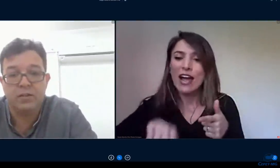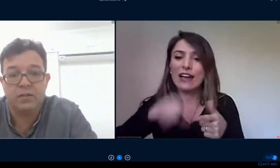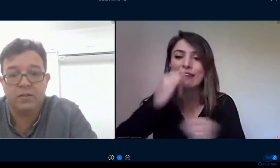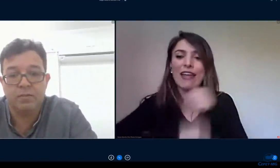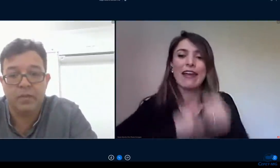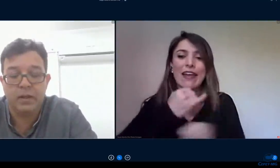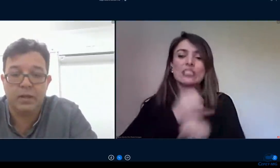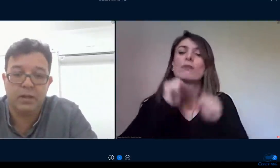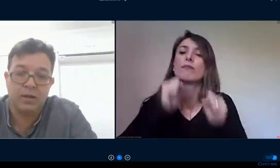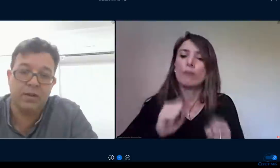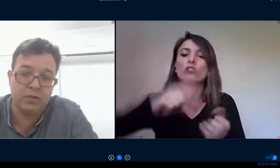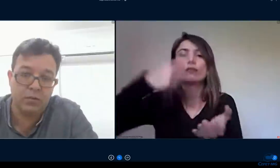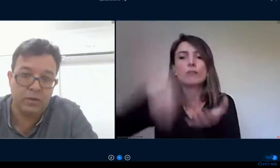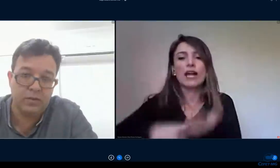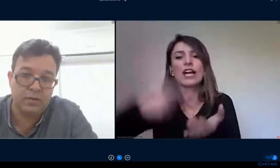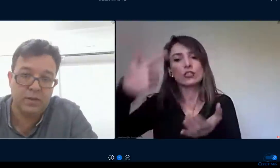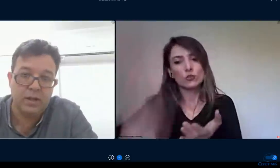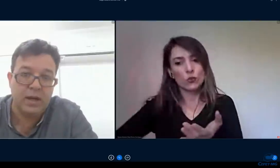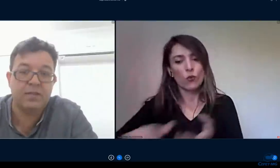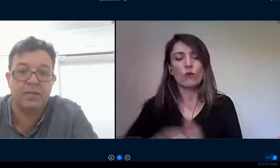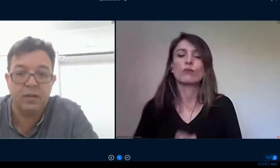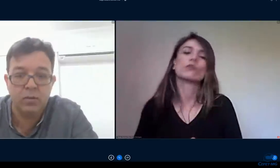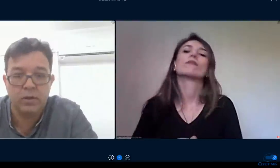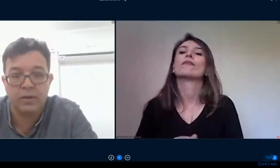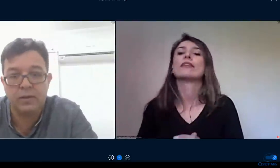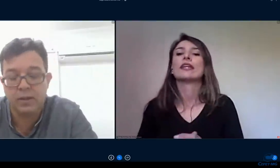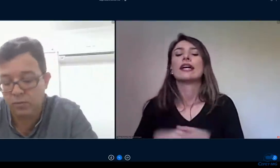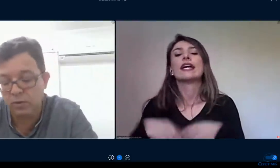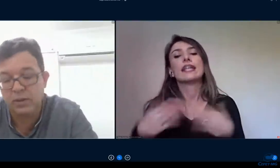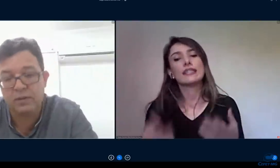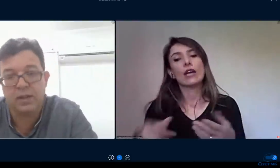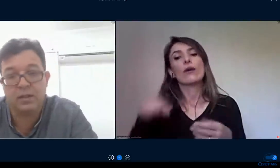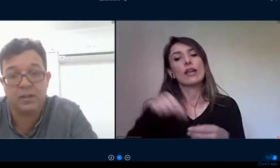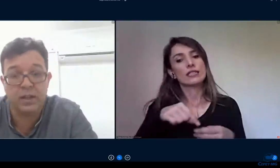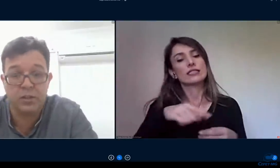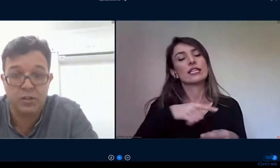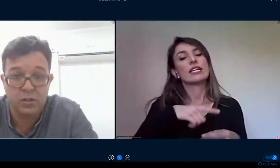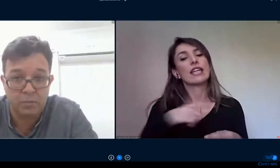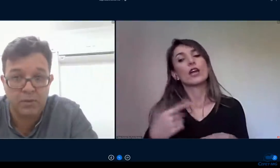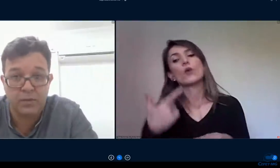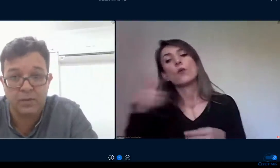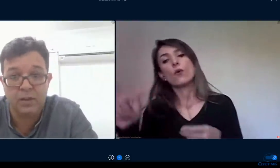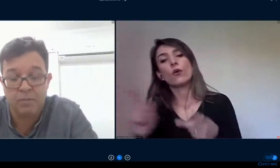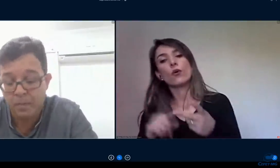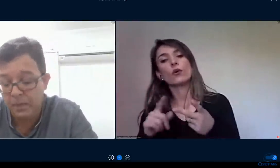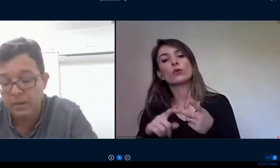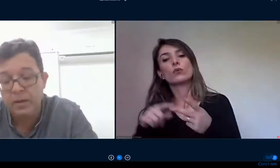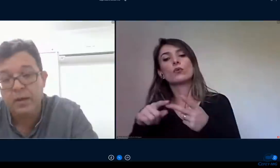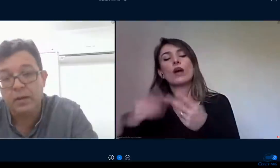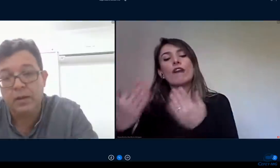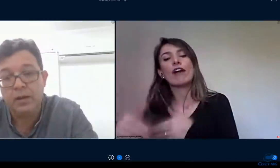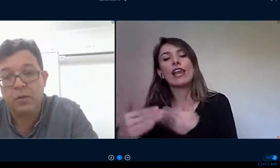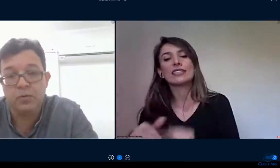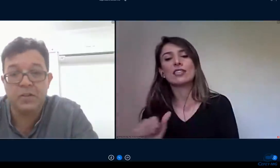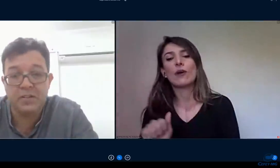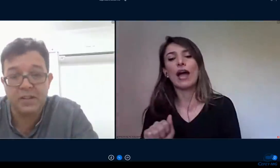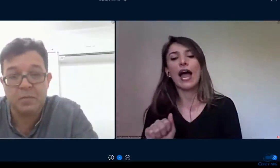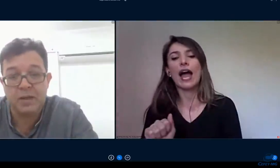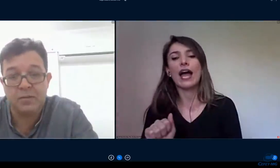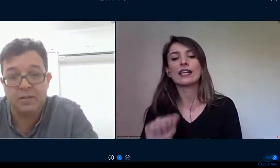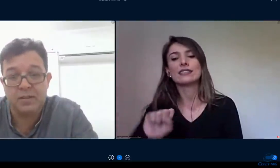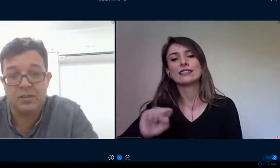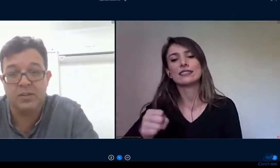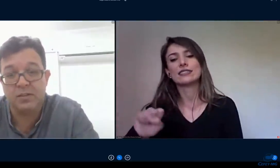atividades avaliações assíncronas né que os estudantes tem até sete dias para fazer e alguns